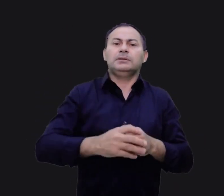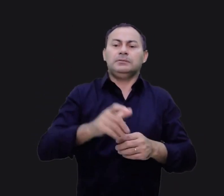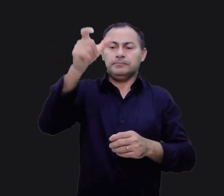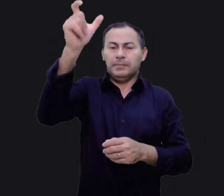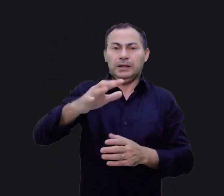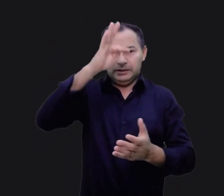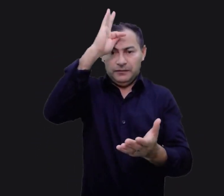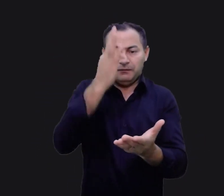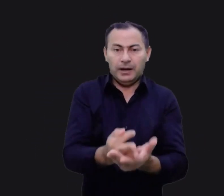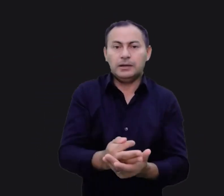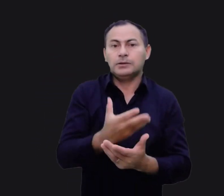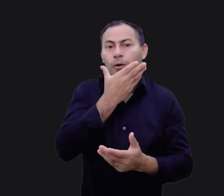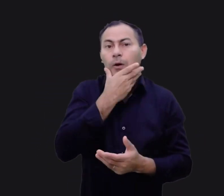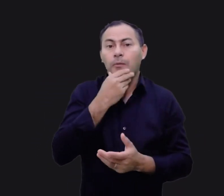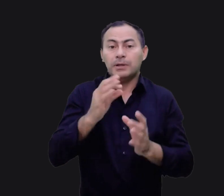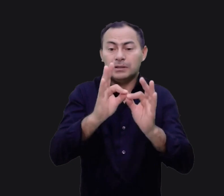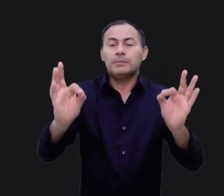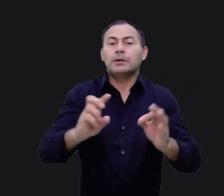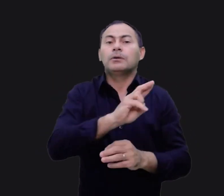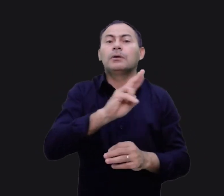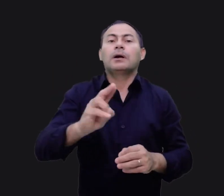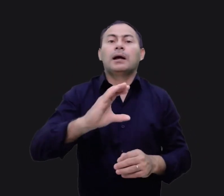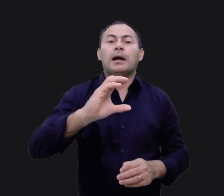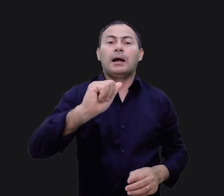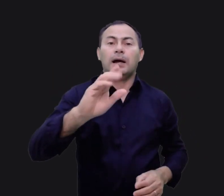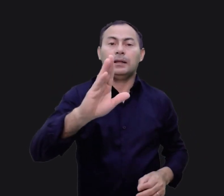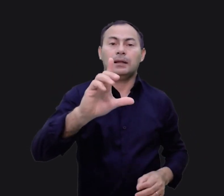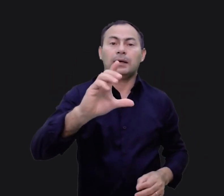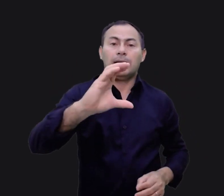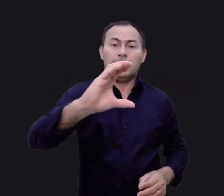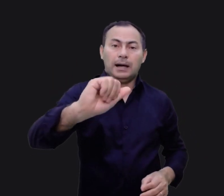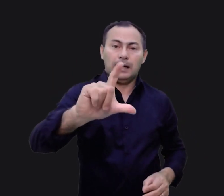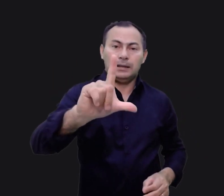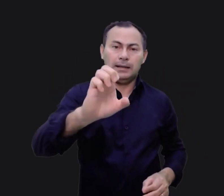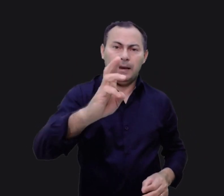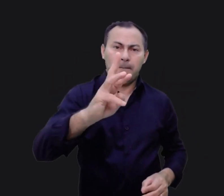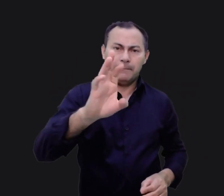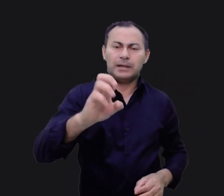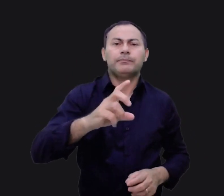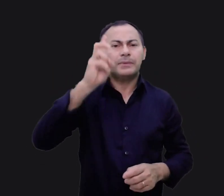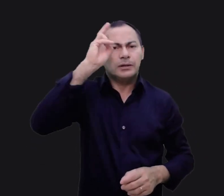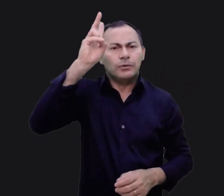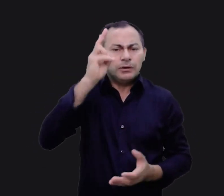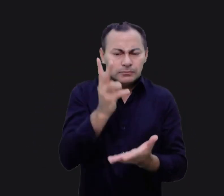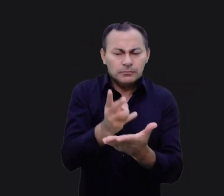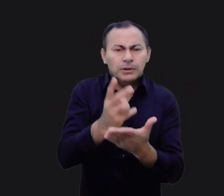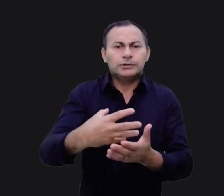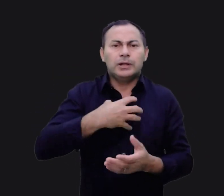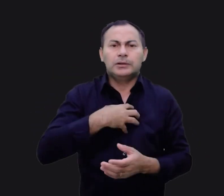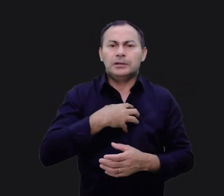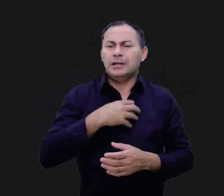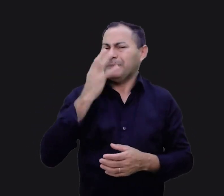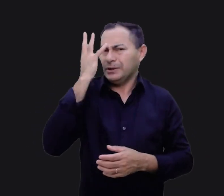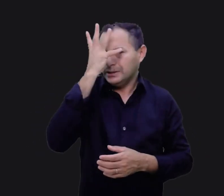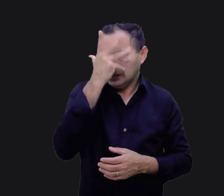em termos de fé É esse homem simples chamado Caleb. A história continua de uma maneira muito interessante.